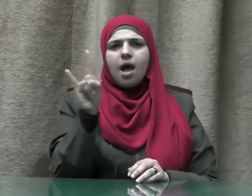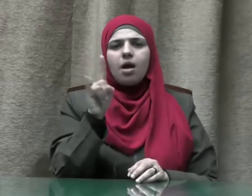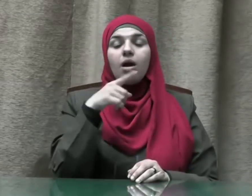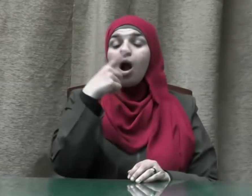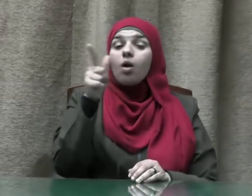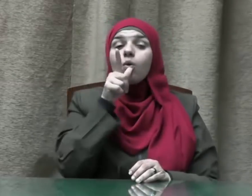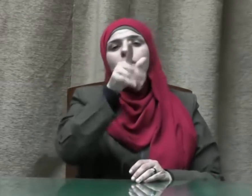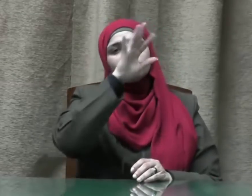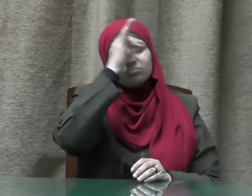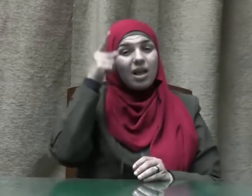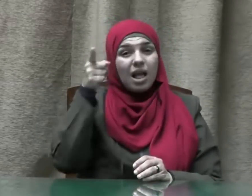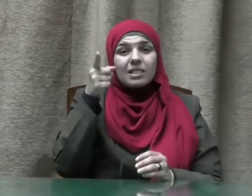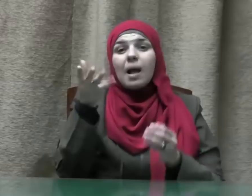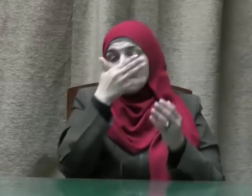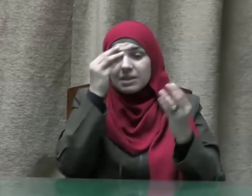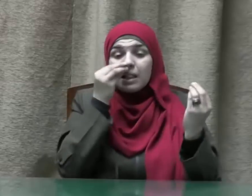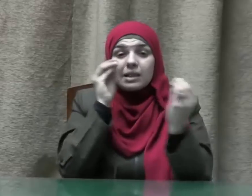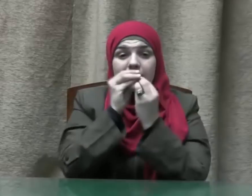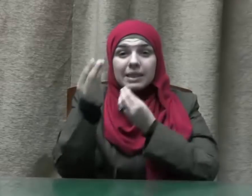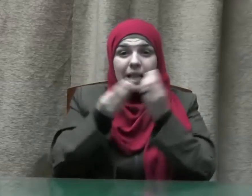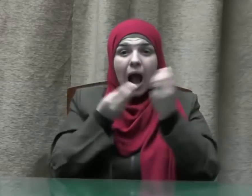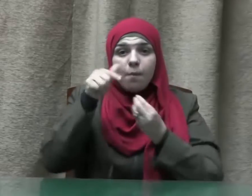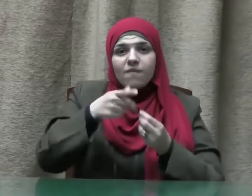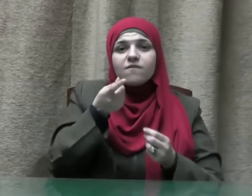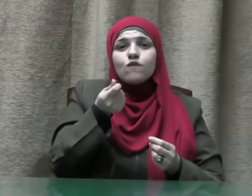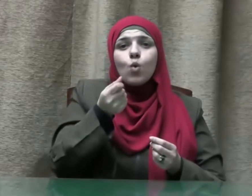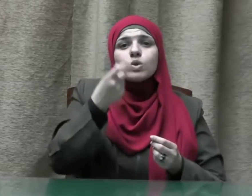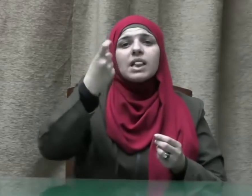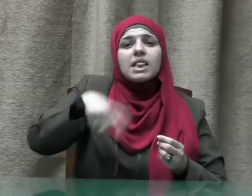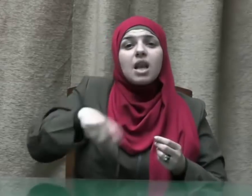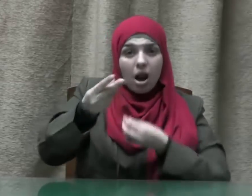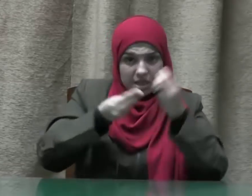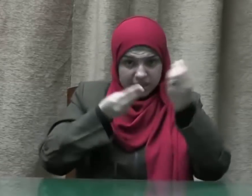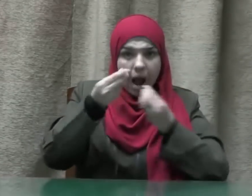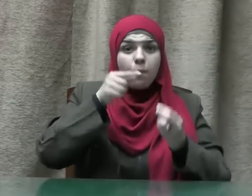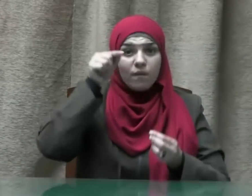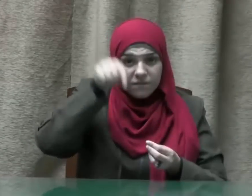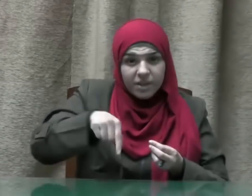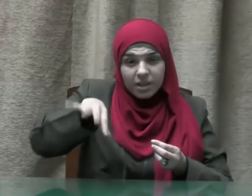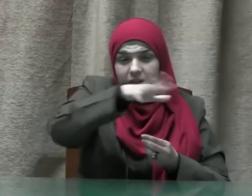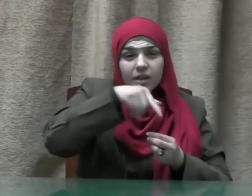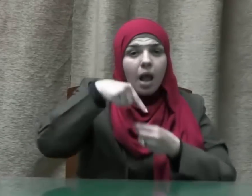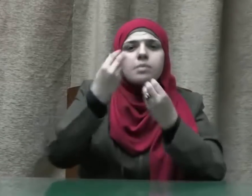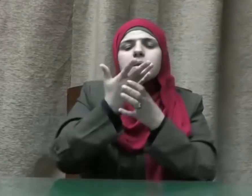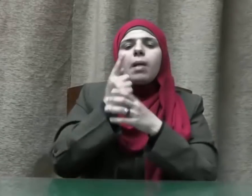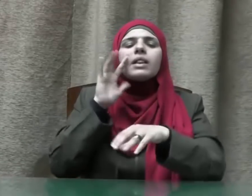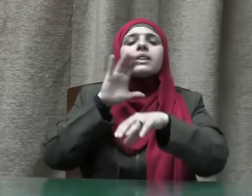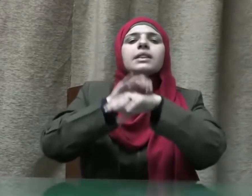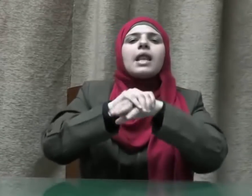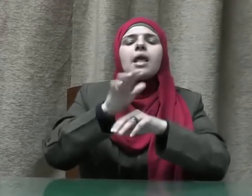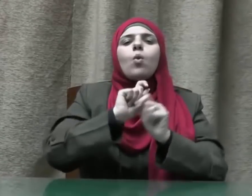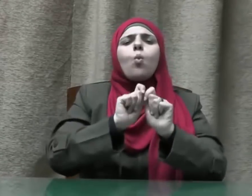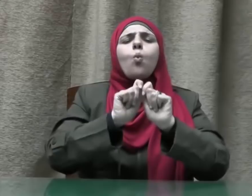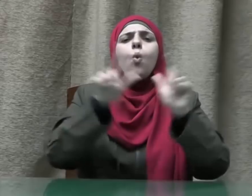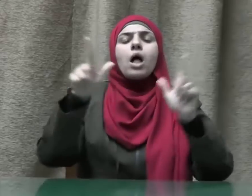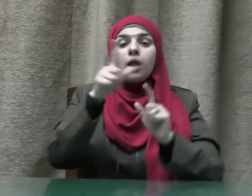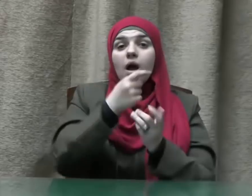فمعاملك في الدينار والدرهم الذين يستدلوا بهم على الورع قال لا